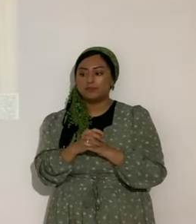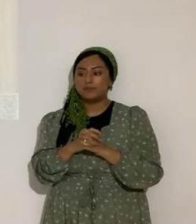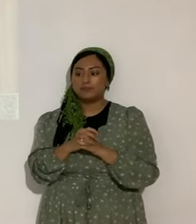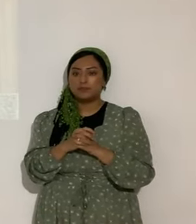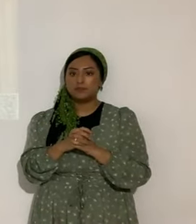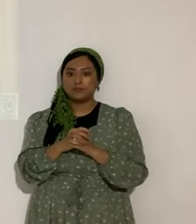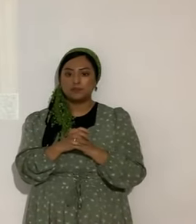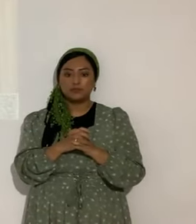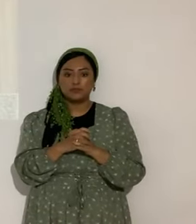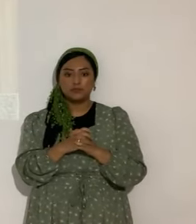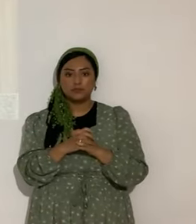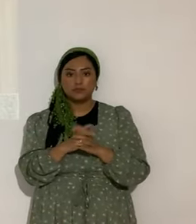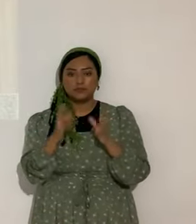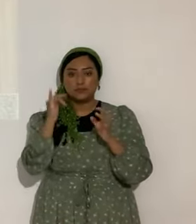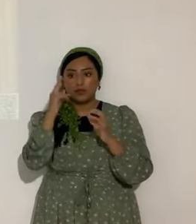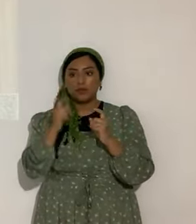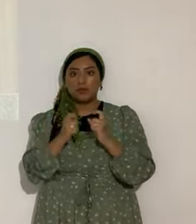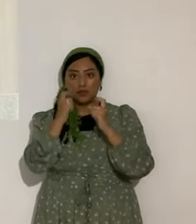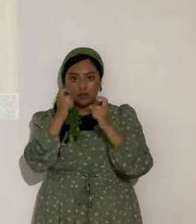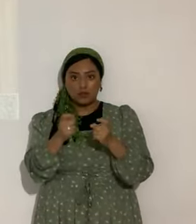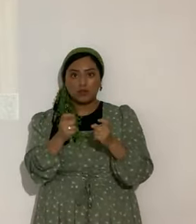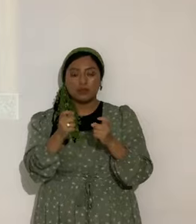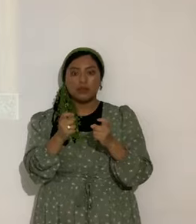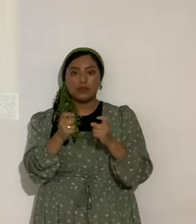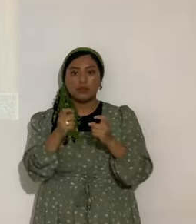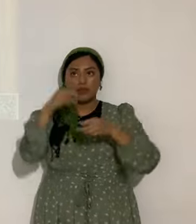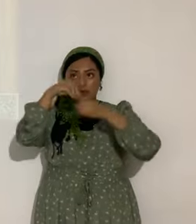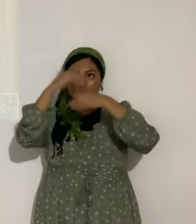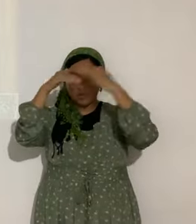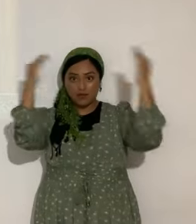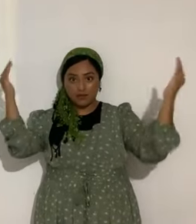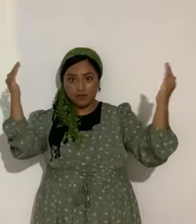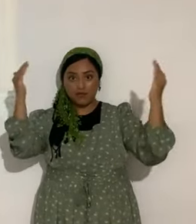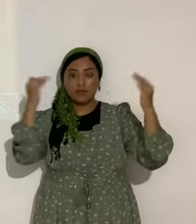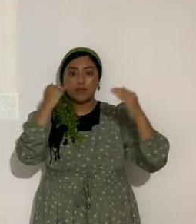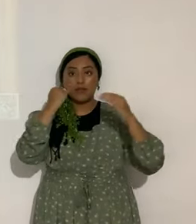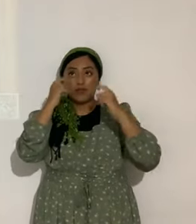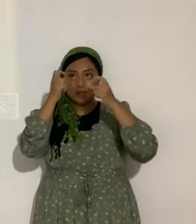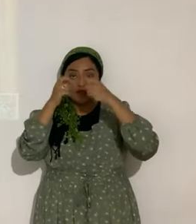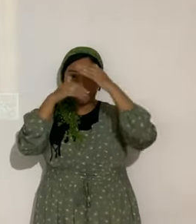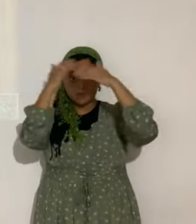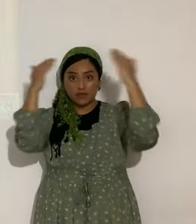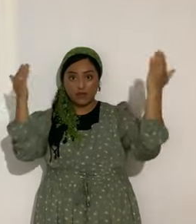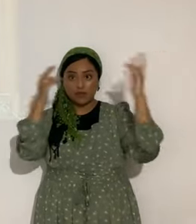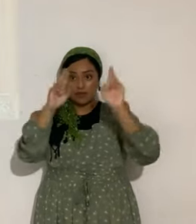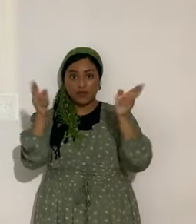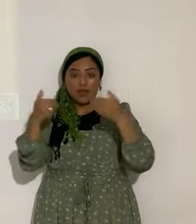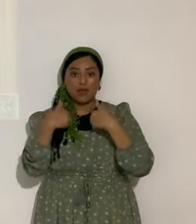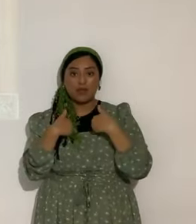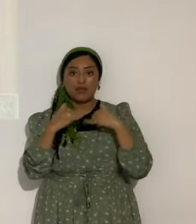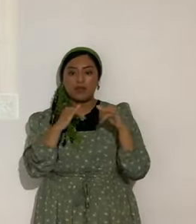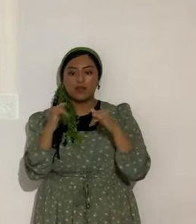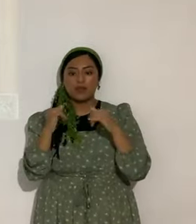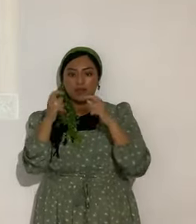ciudadanía. Del cielo. Y si te va a dar una ciudadanía del cielo. Que ya la tienes. ¿Cómo te va a dar una ciudadanía?